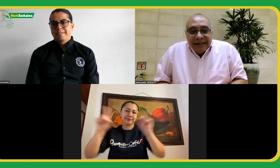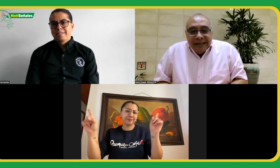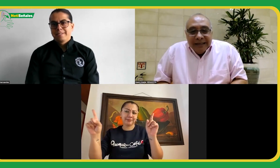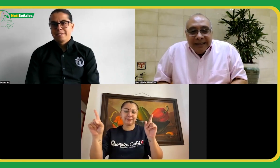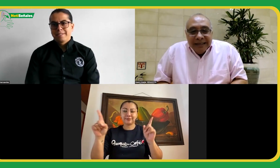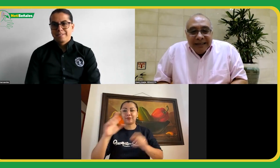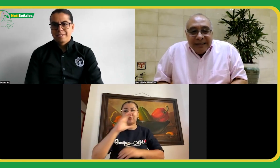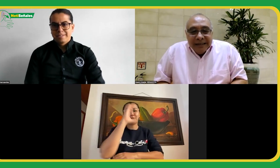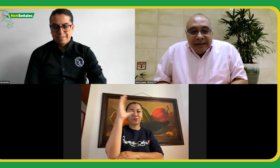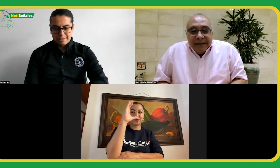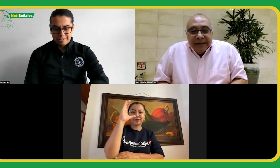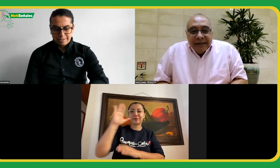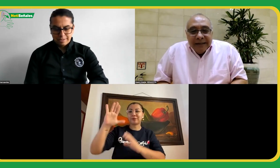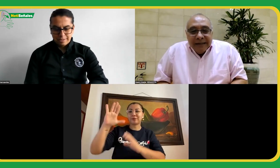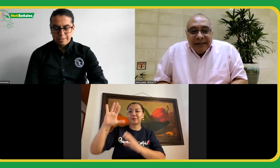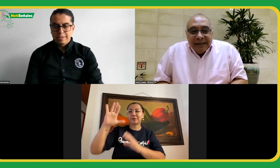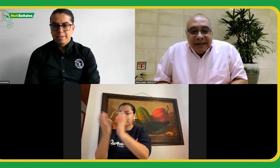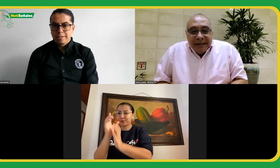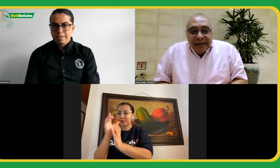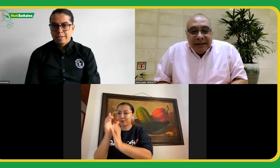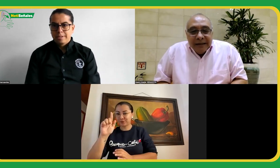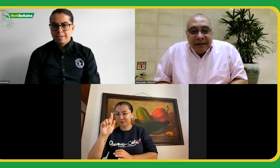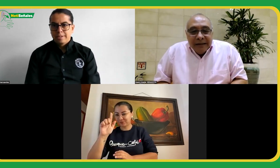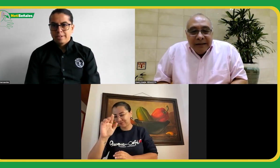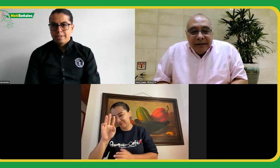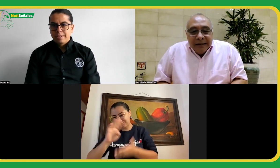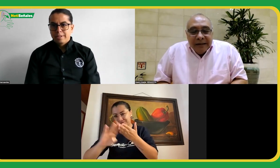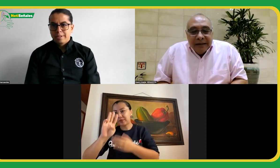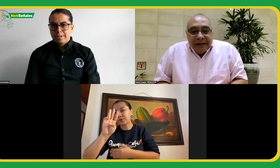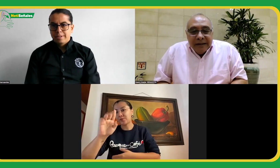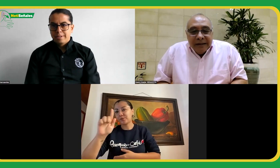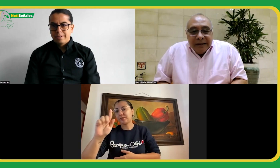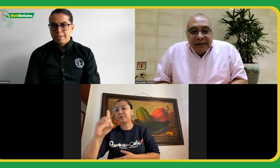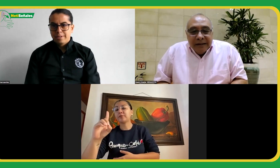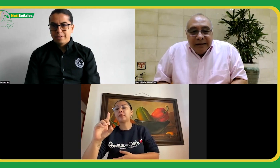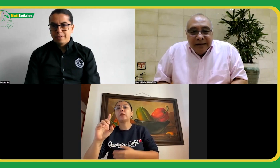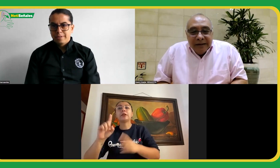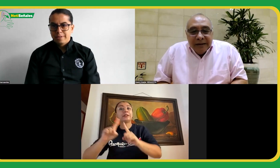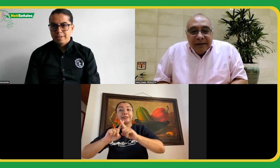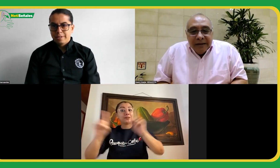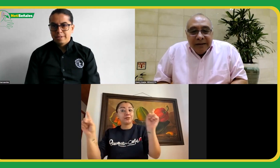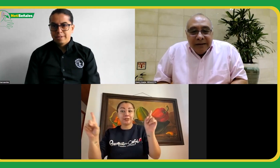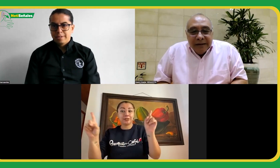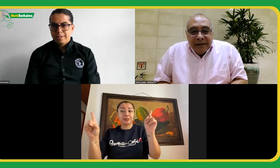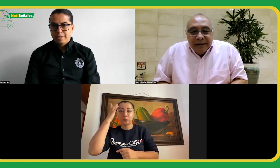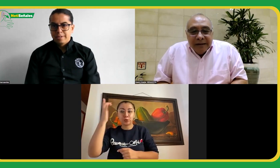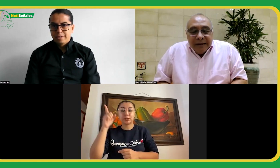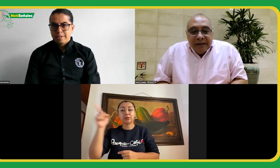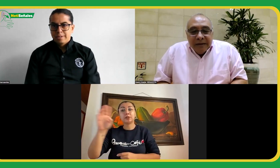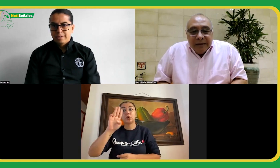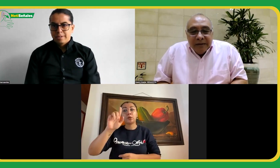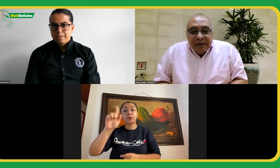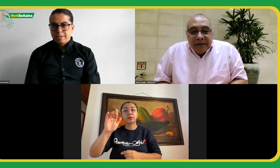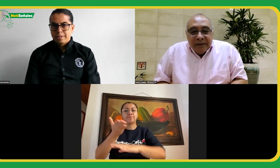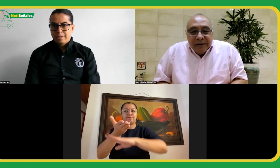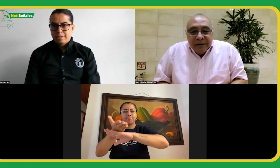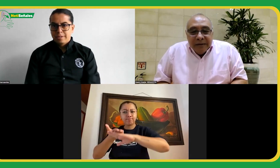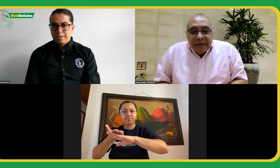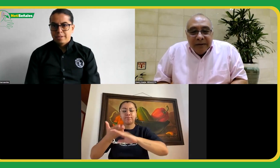con la WFD, que son muy rigurosos con las normas de uso en la sala de Zoom, aquí somos un poco más flexibles, que podemos